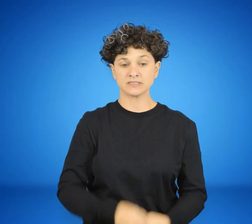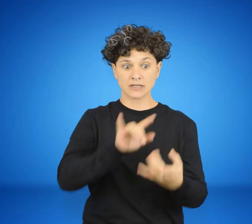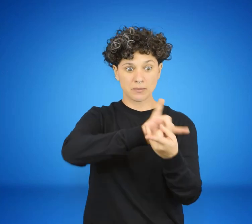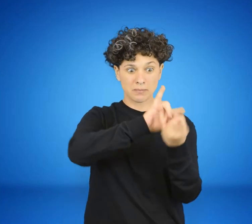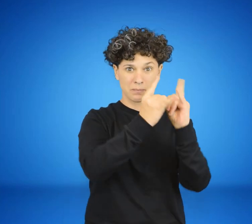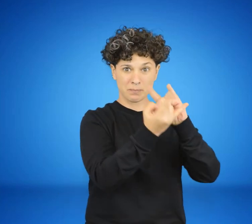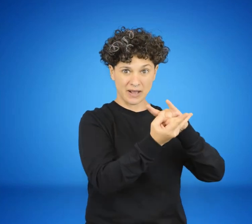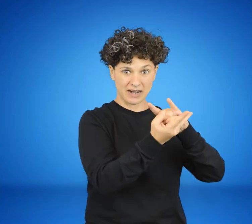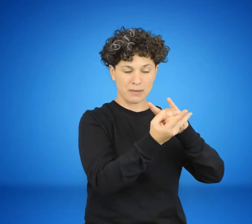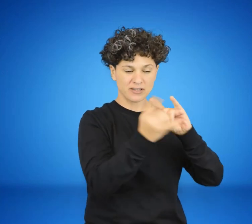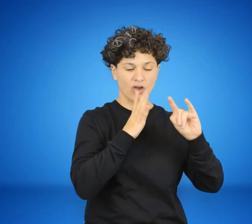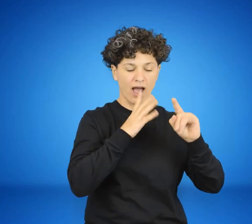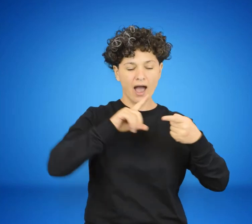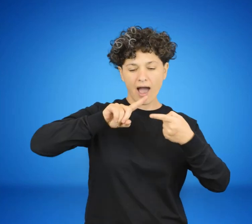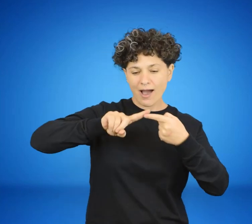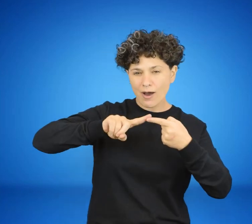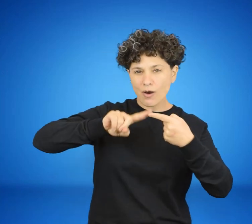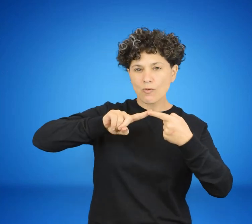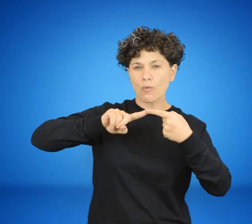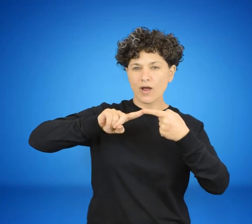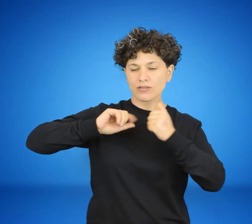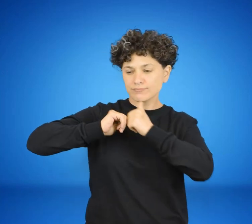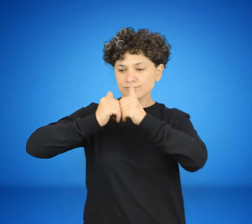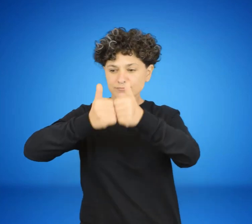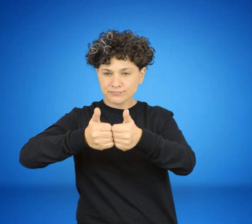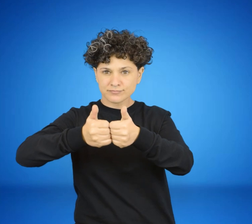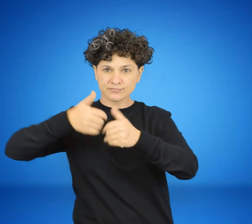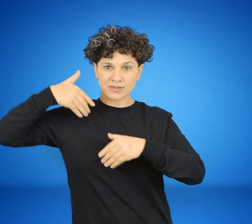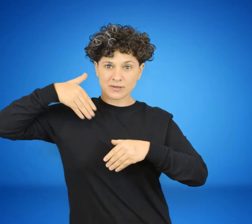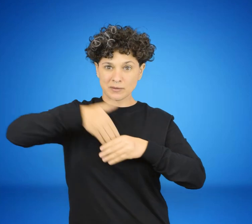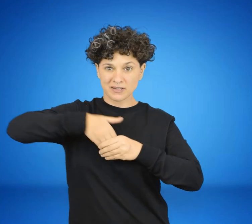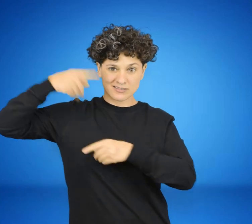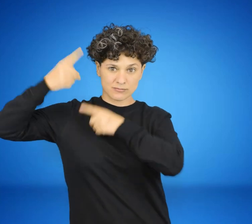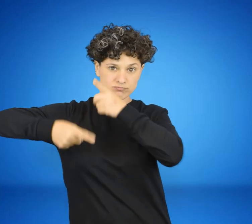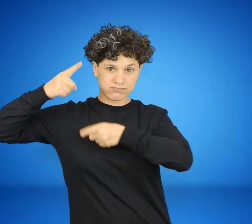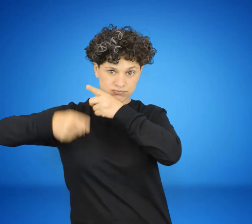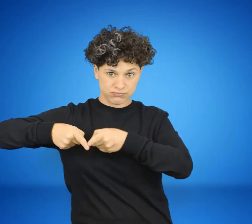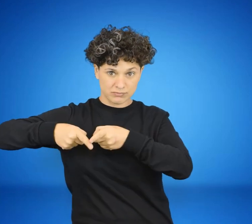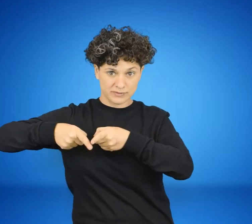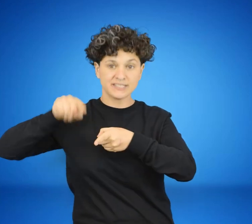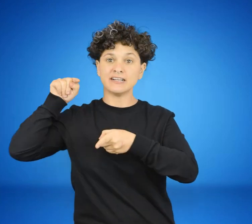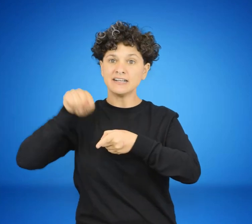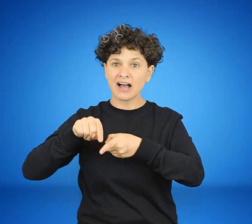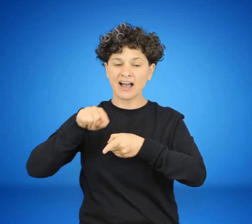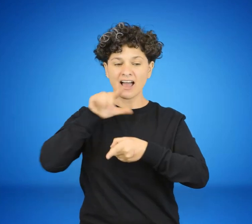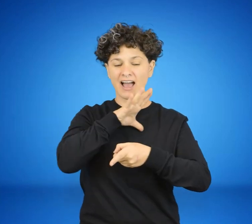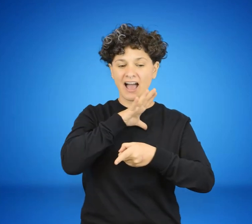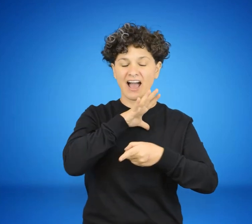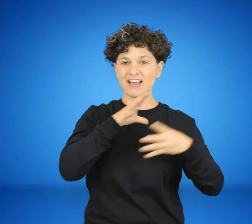Si bien el parlamento había acompañado el advenimiento del autoritarismo, se había